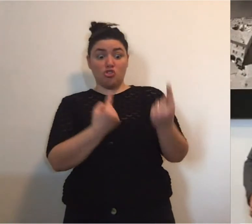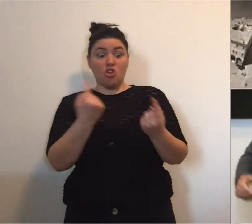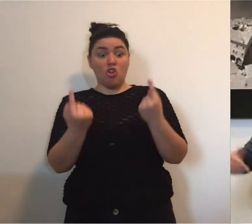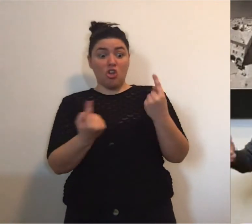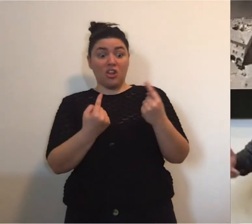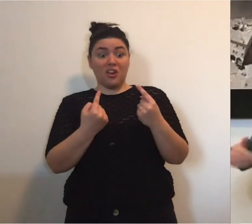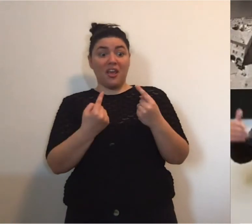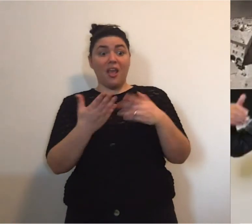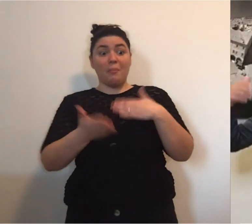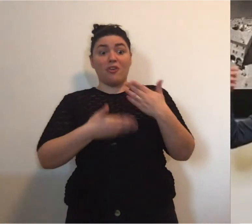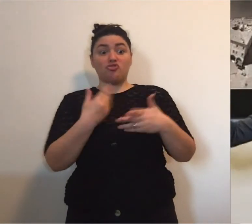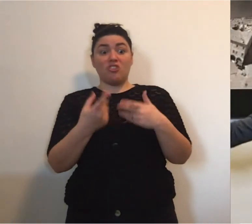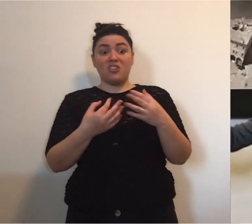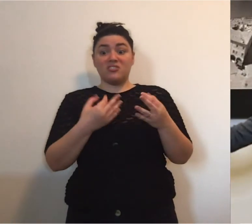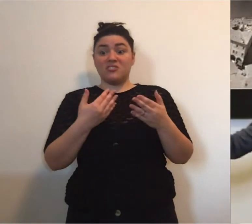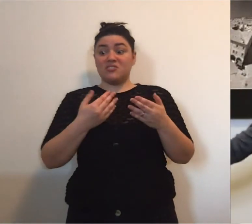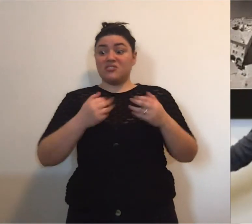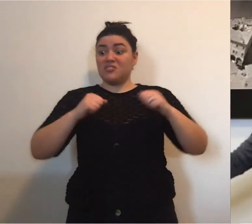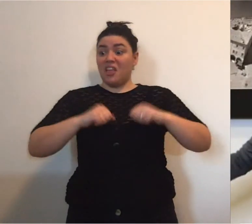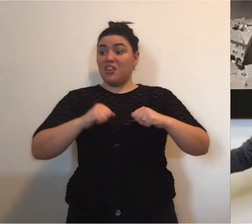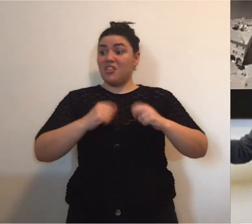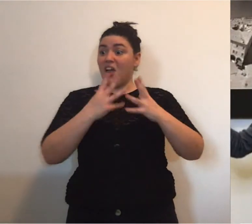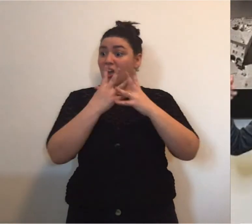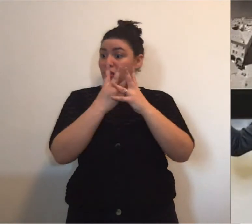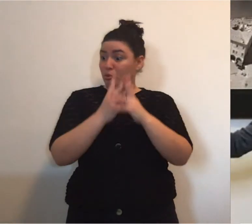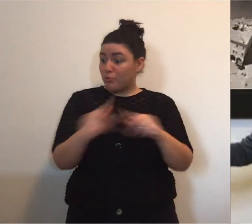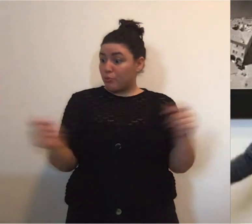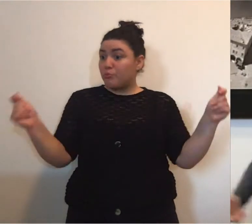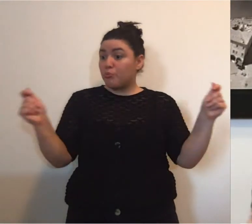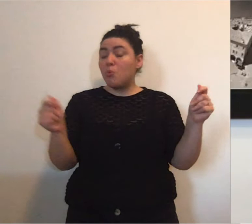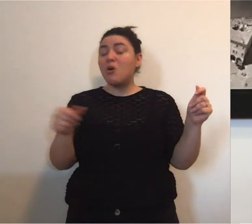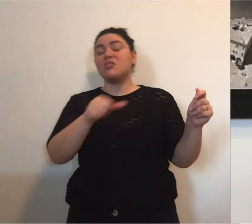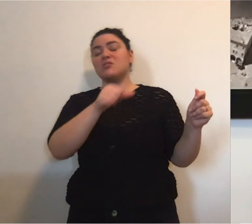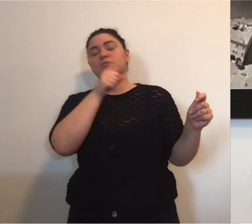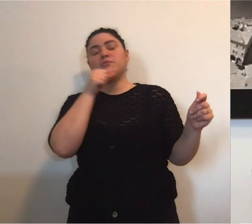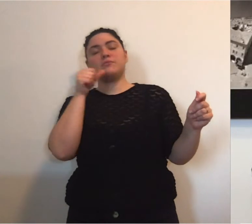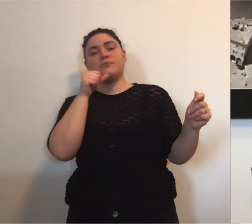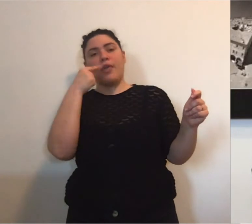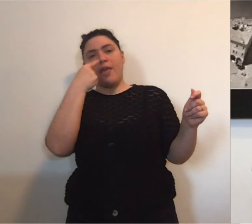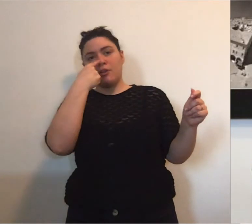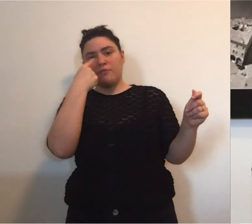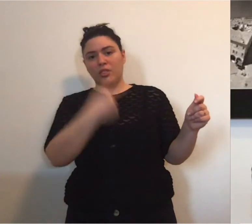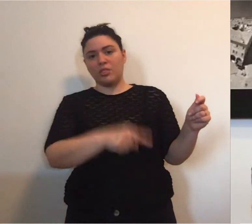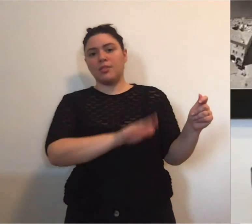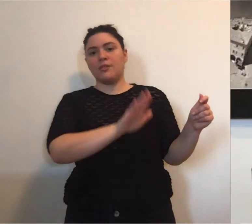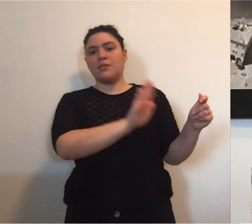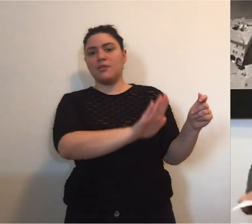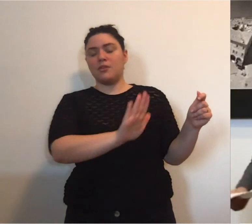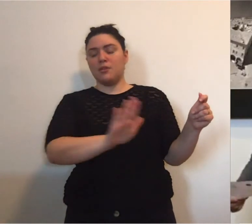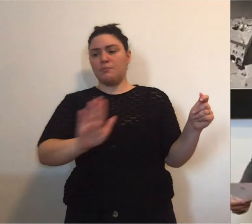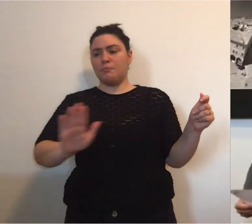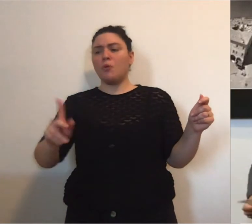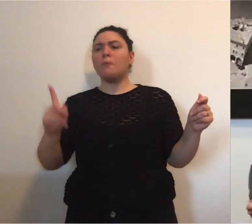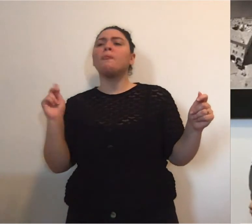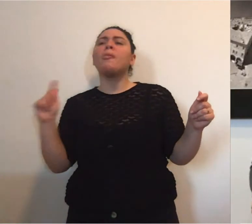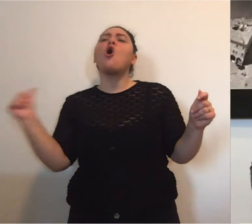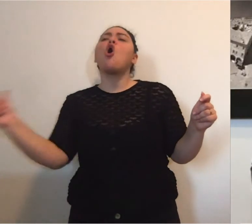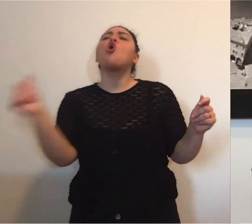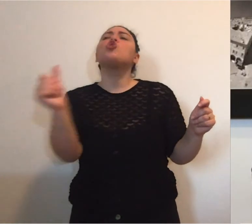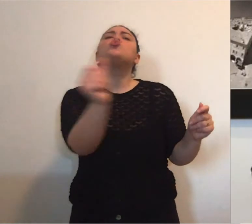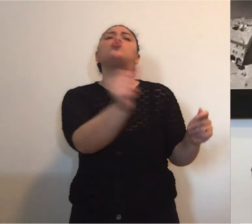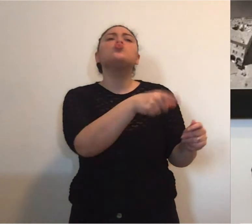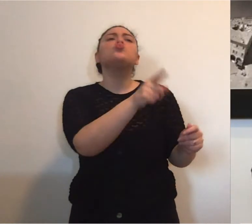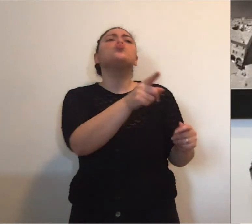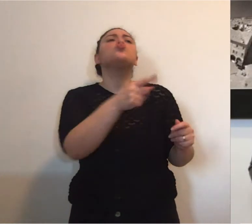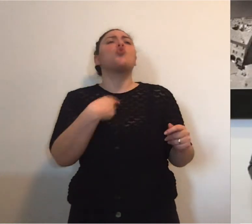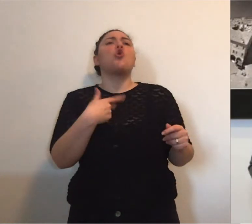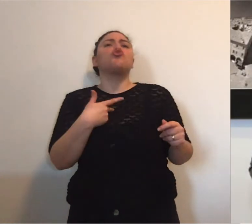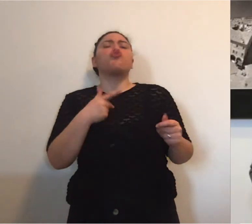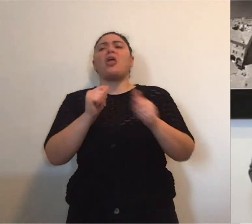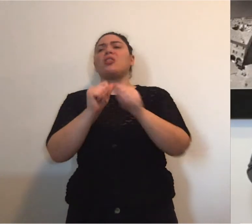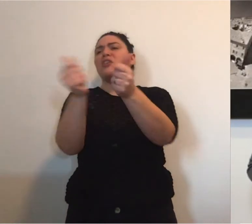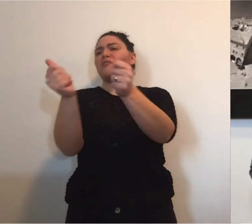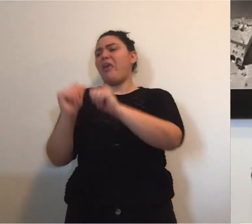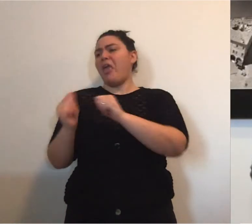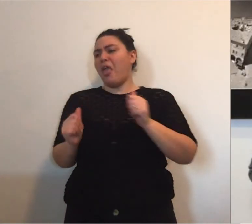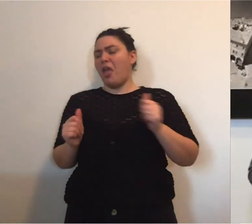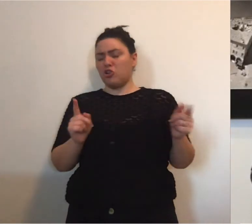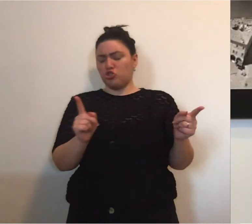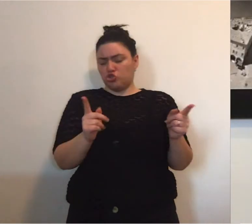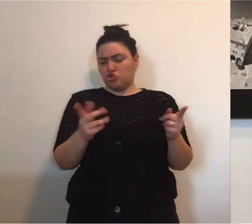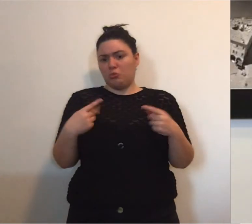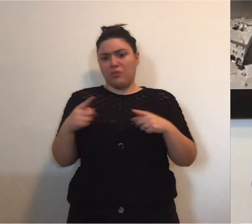e quindi superata l'emergenza sanitaria avremo bisogno di strumenti di questo tipo. Mi auguro che